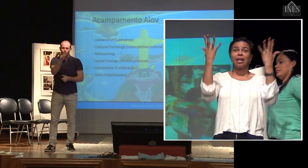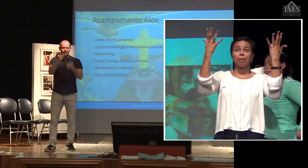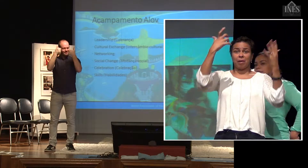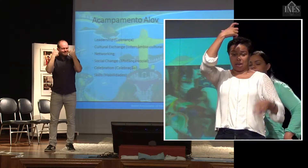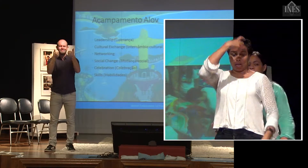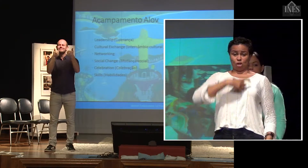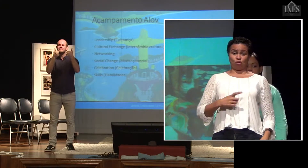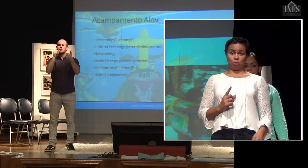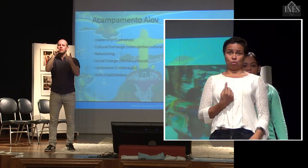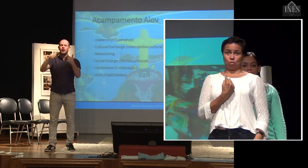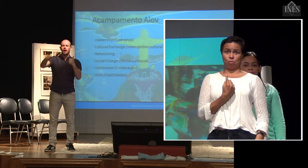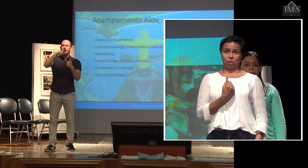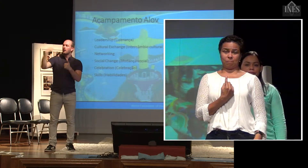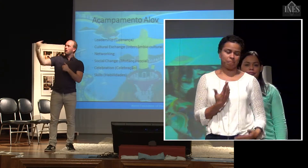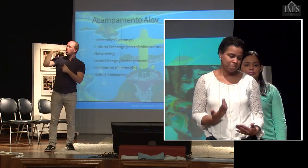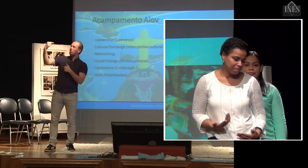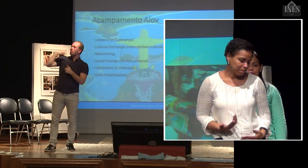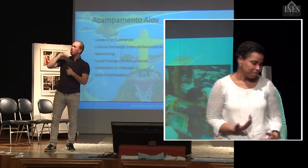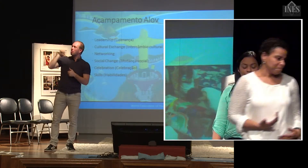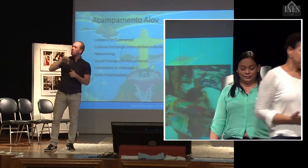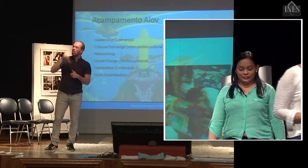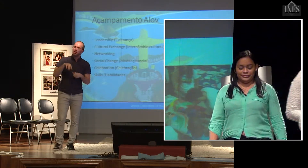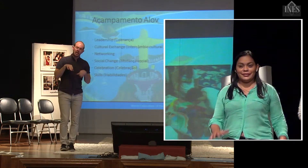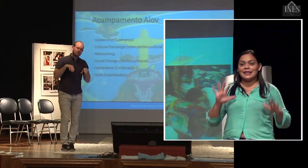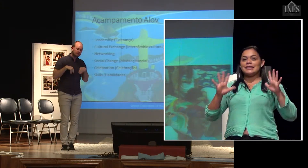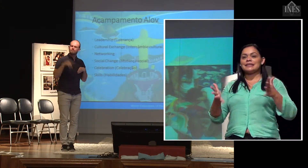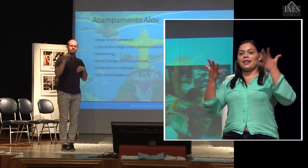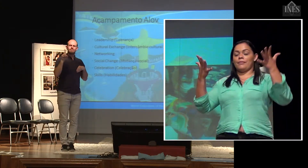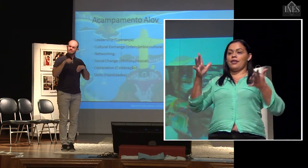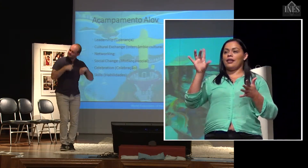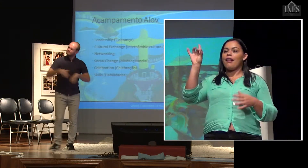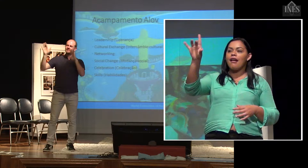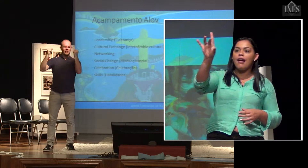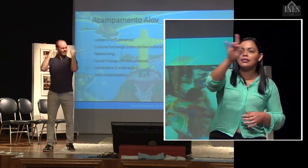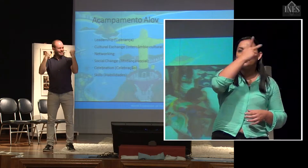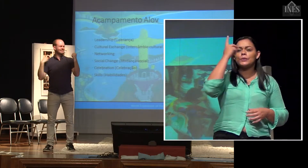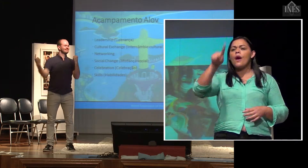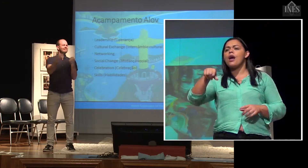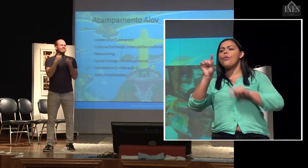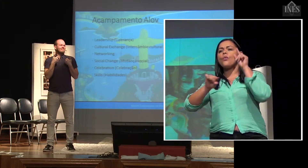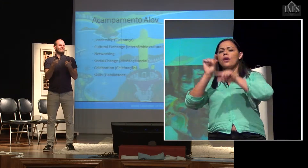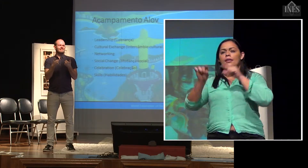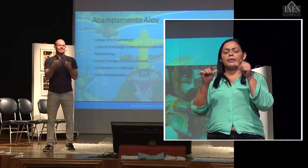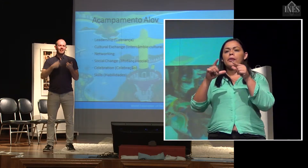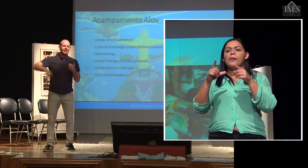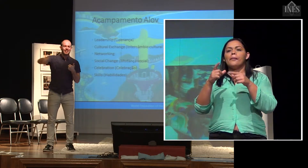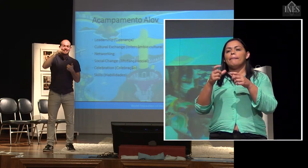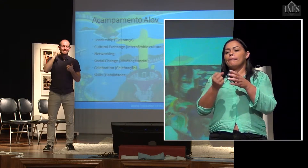cada um é. a pessoa que cada um é. gente sabe que, em muitas experiências, algumas pessoas surdas ficam, às vezes,